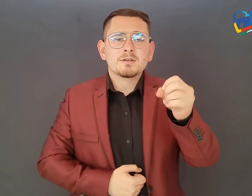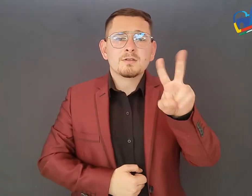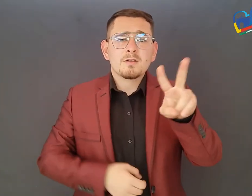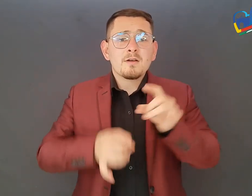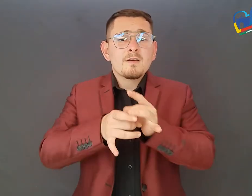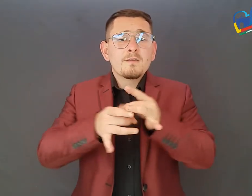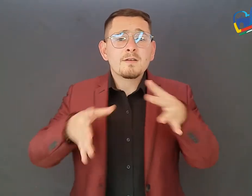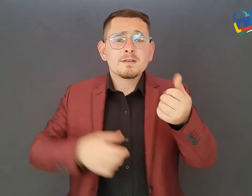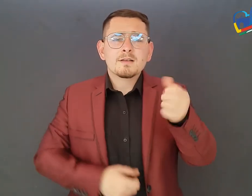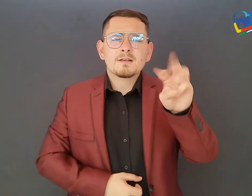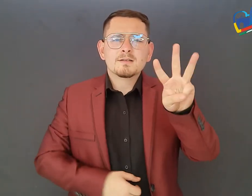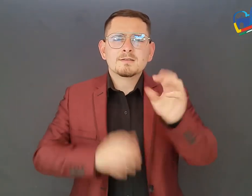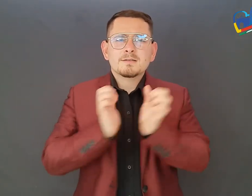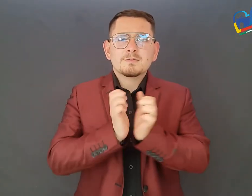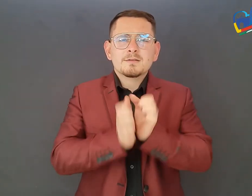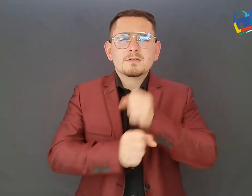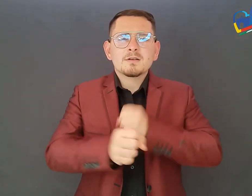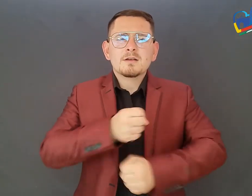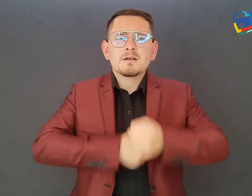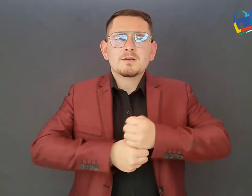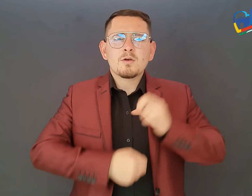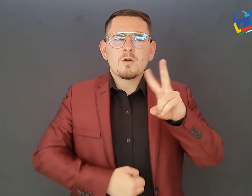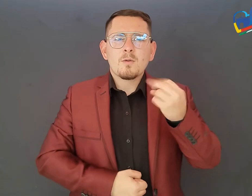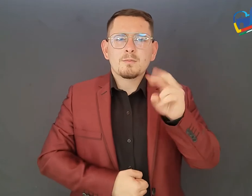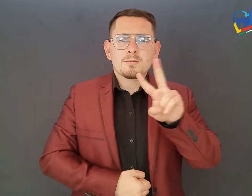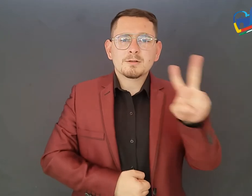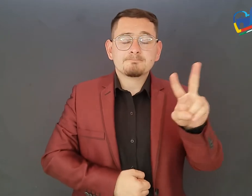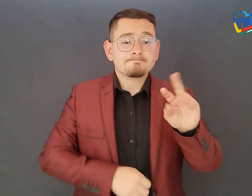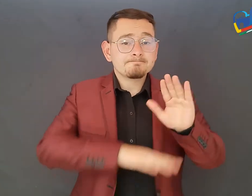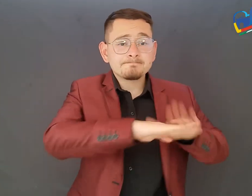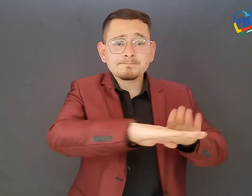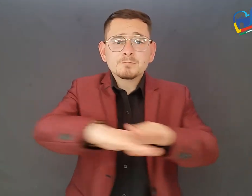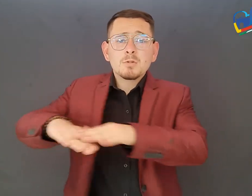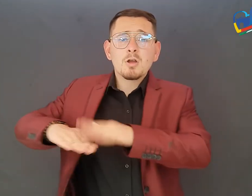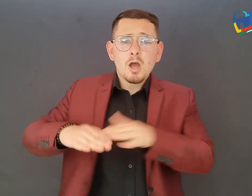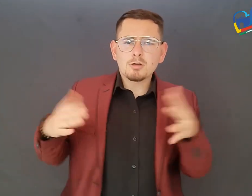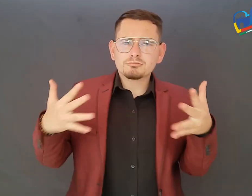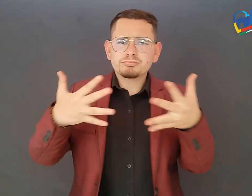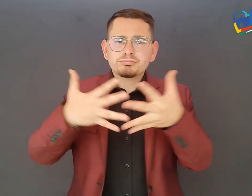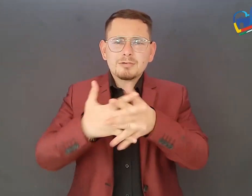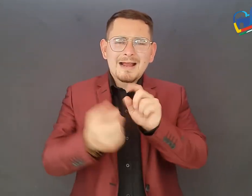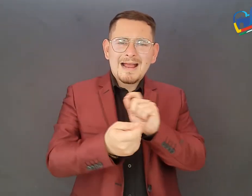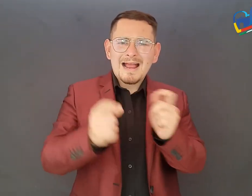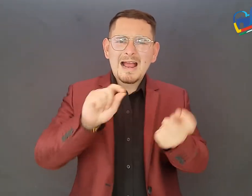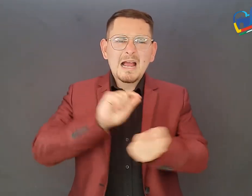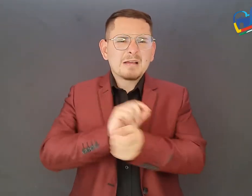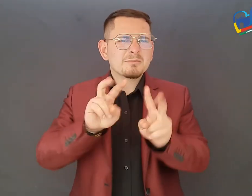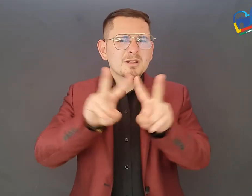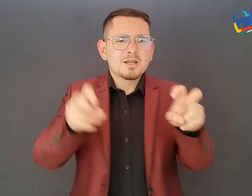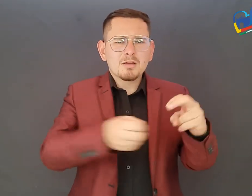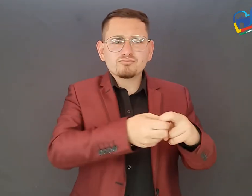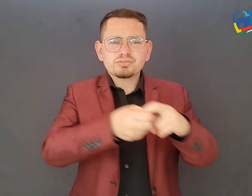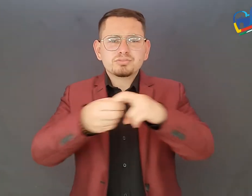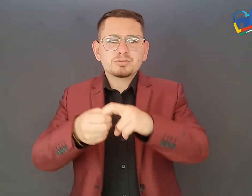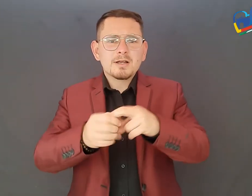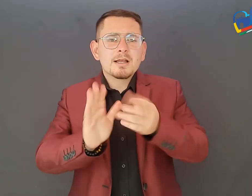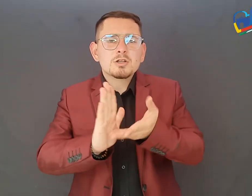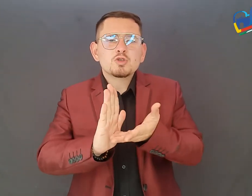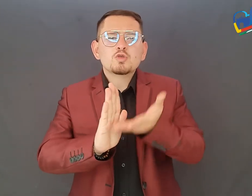El ajuste a la tarifa del Servicio de Transporte Público Colectivo Urbano El ajuste se realizará desde el próximo lunes 16